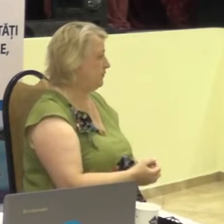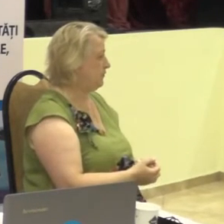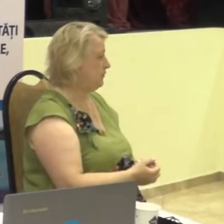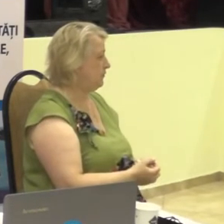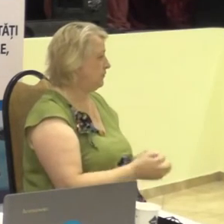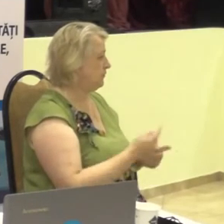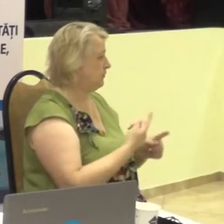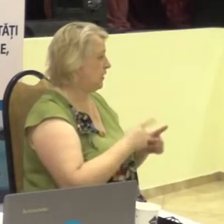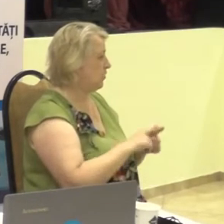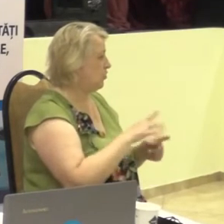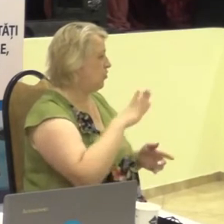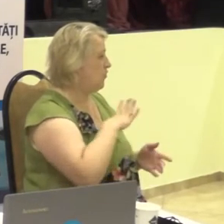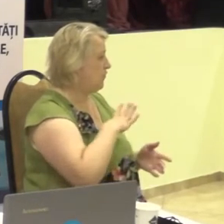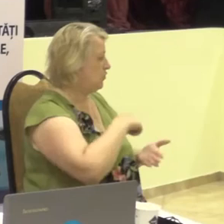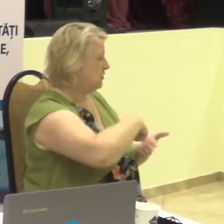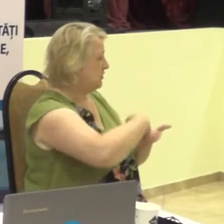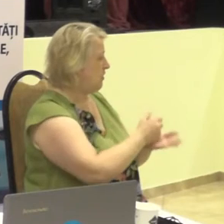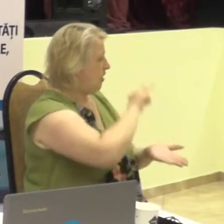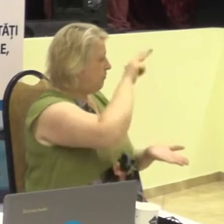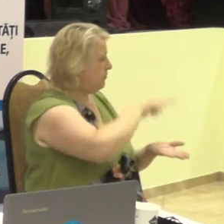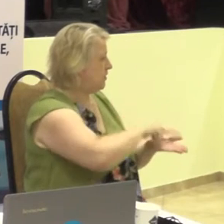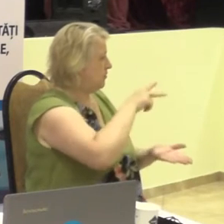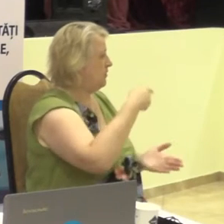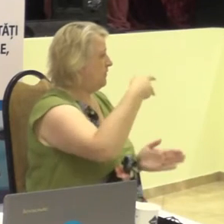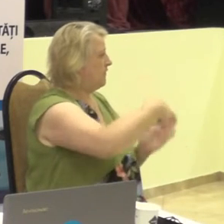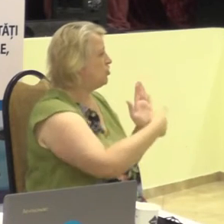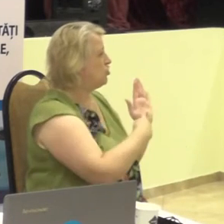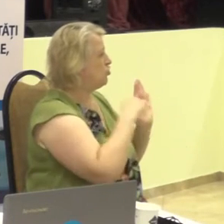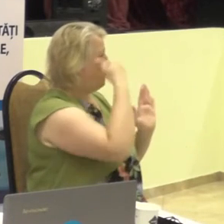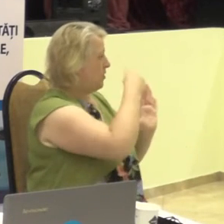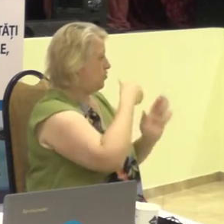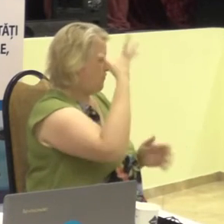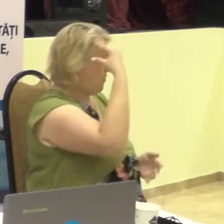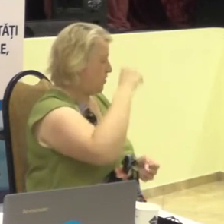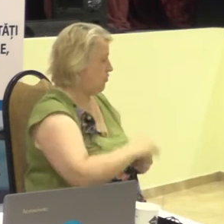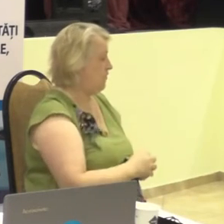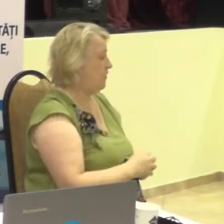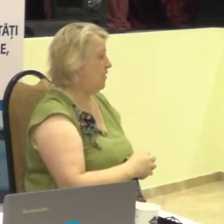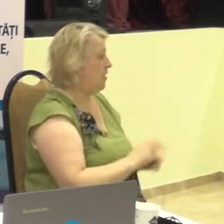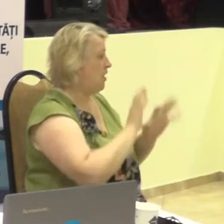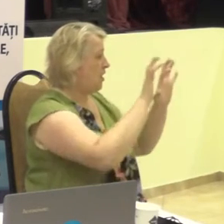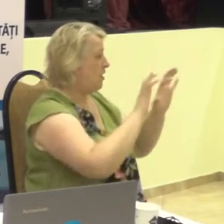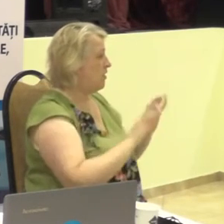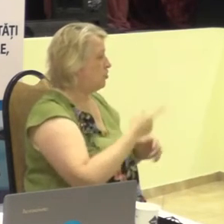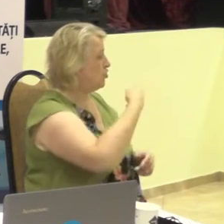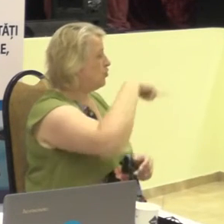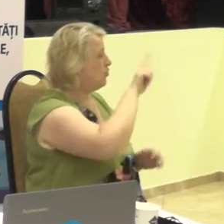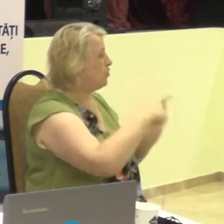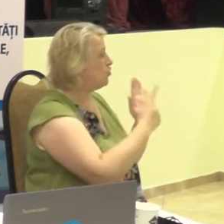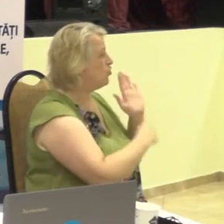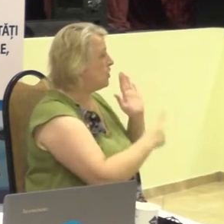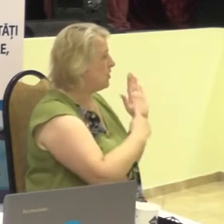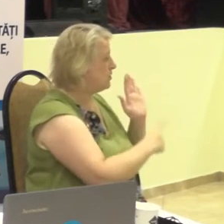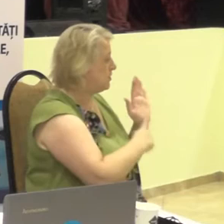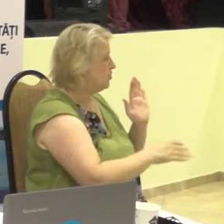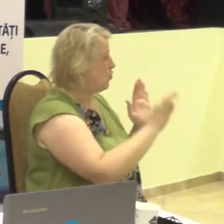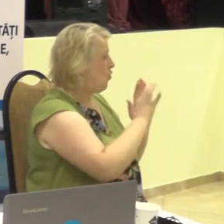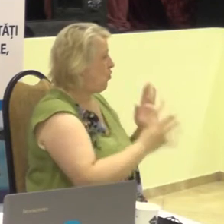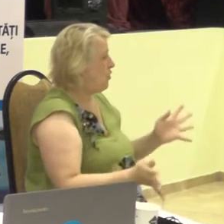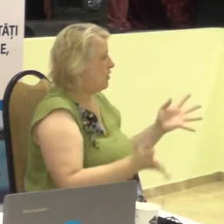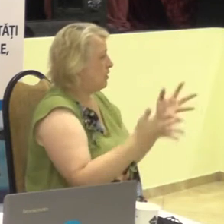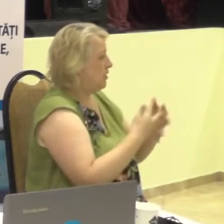a fost aprobată în 2006. Legea numărul 60 privind